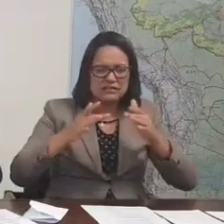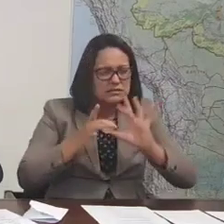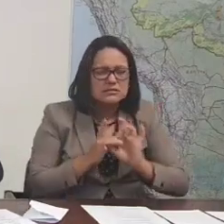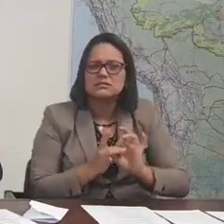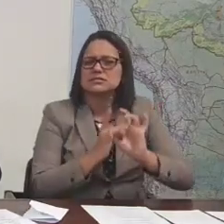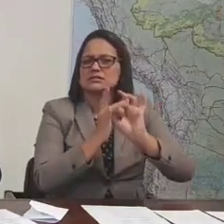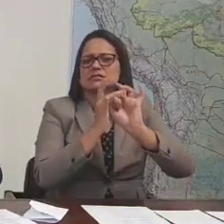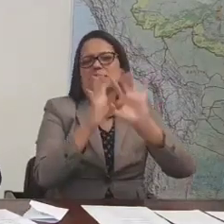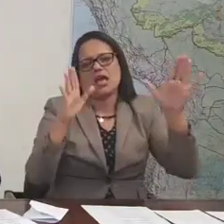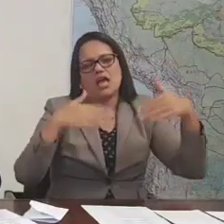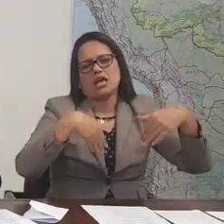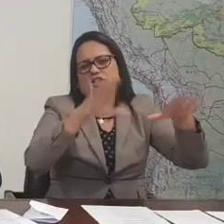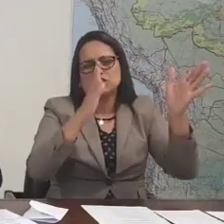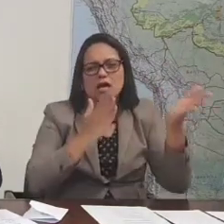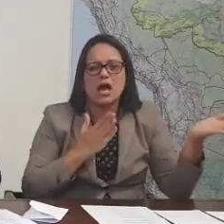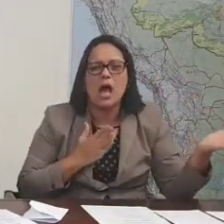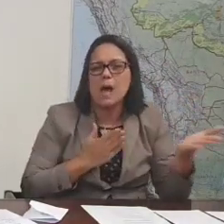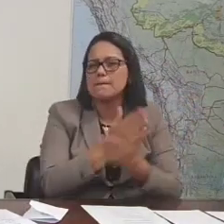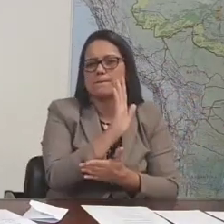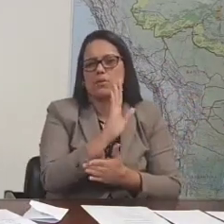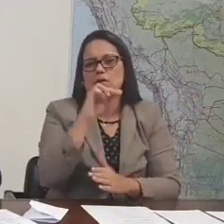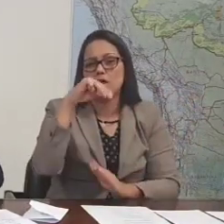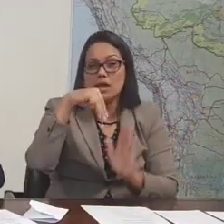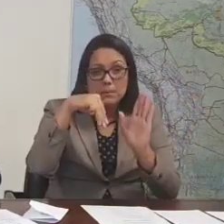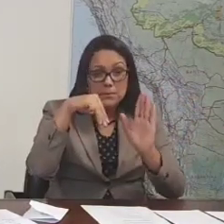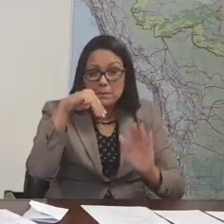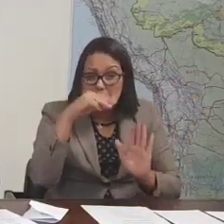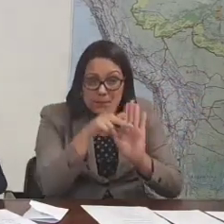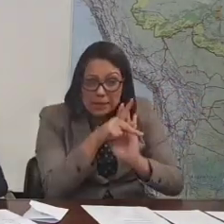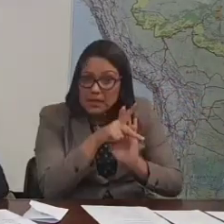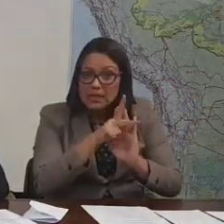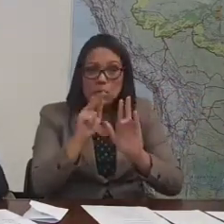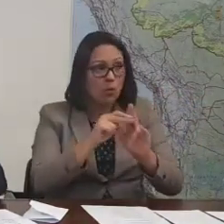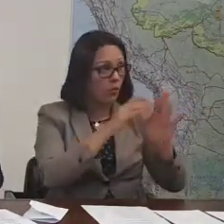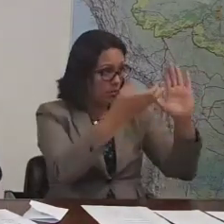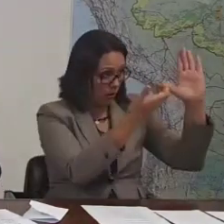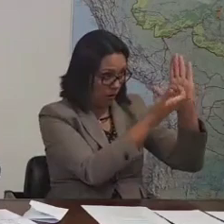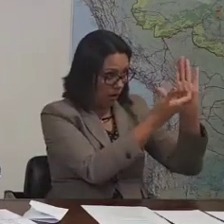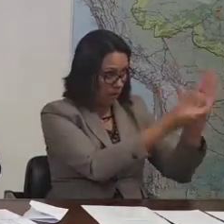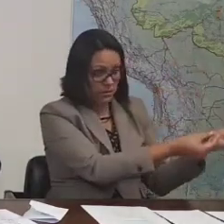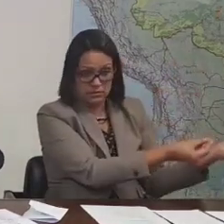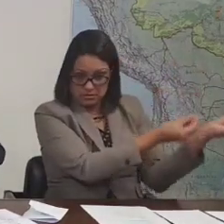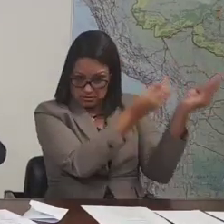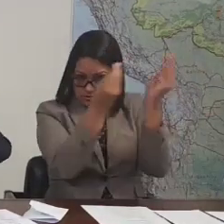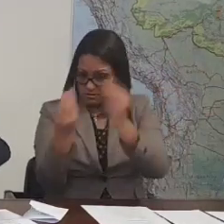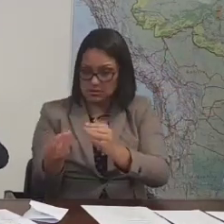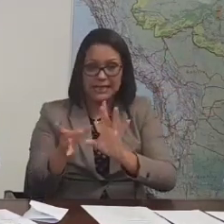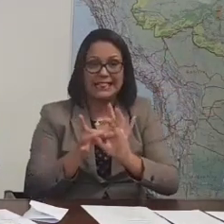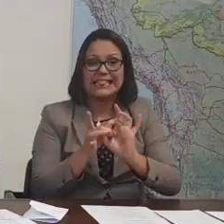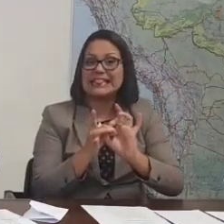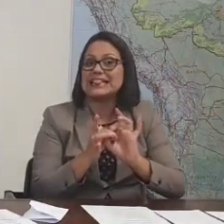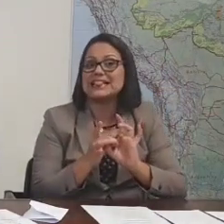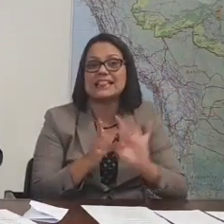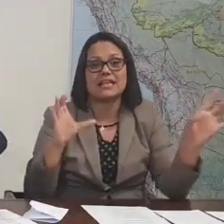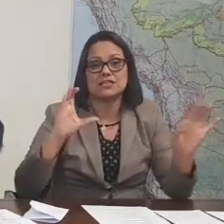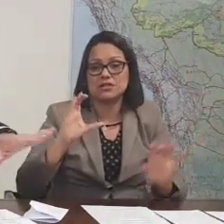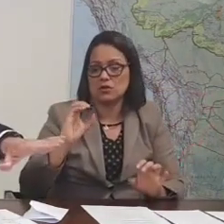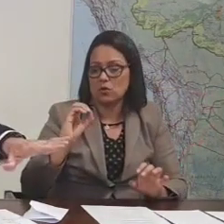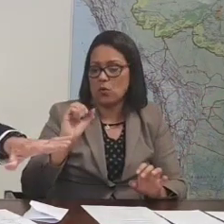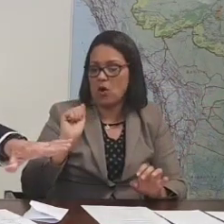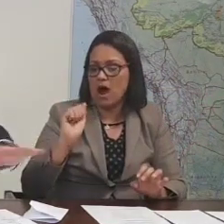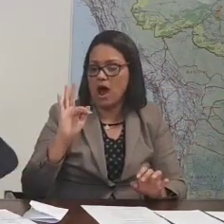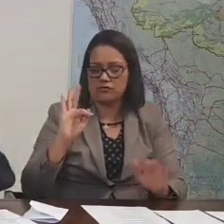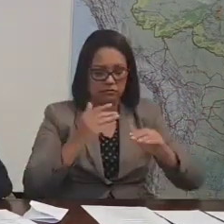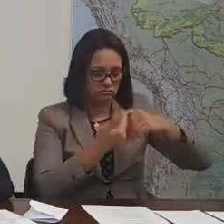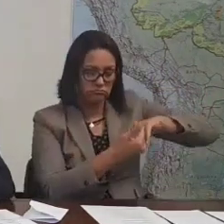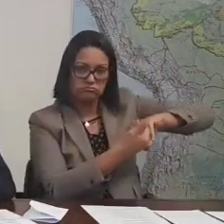deixa aprovar a MP no Senado, como chegou da Câmara. deixa o COAF longe do Moro e